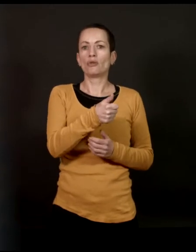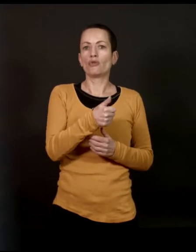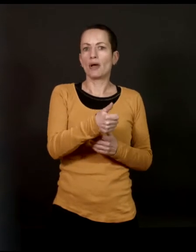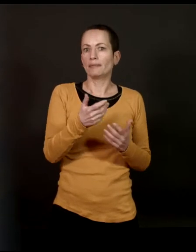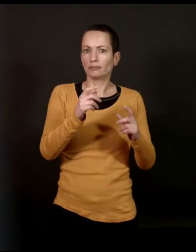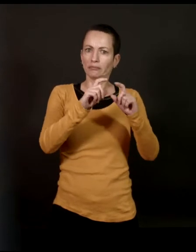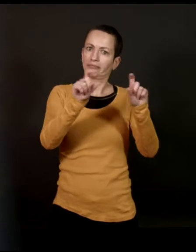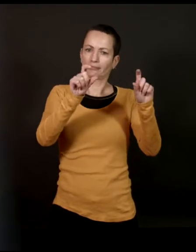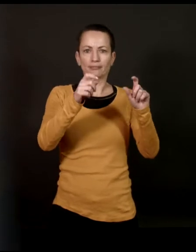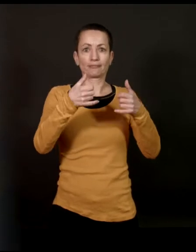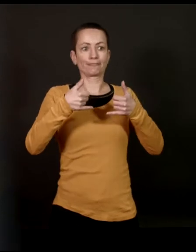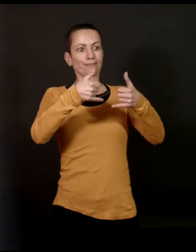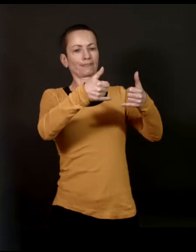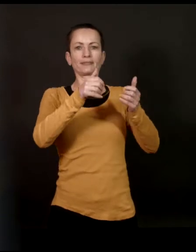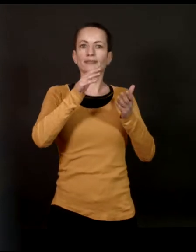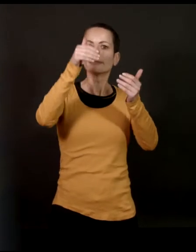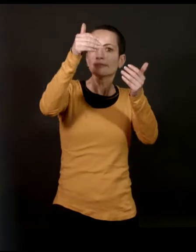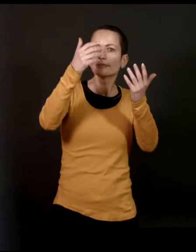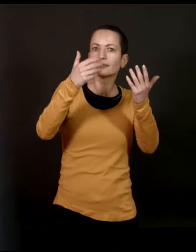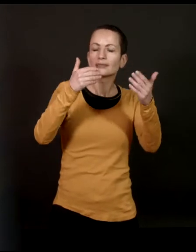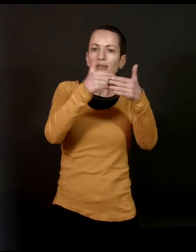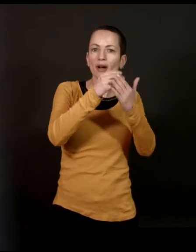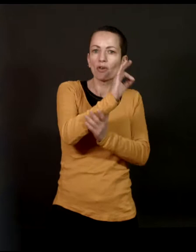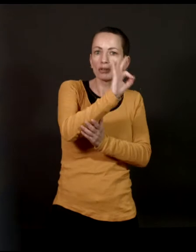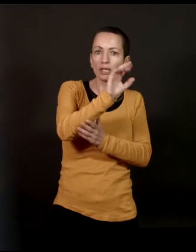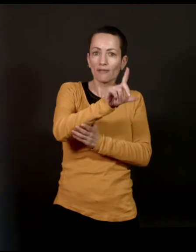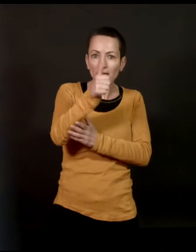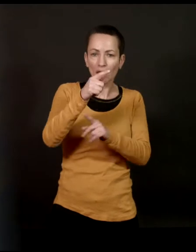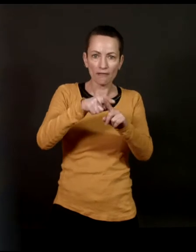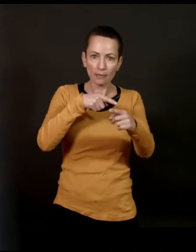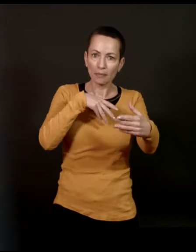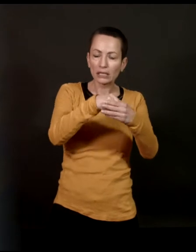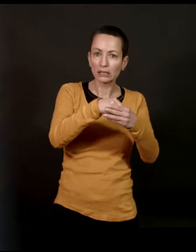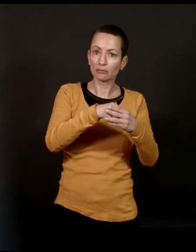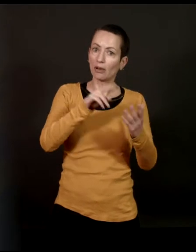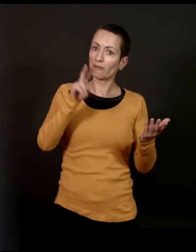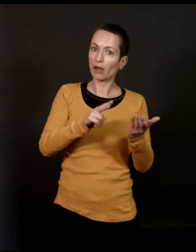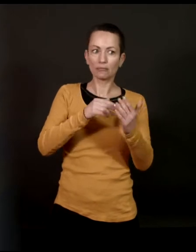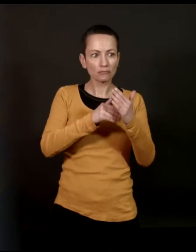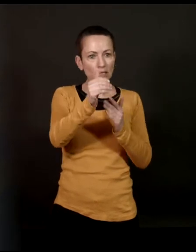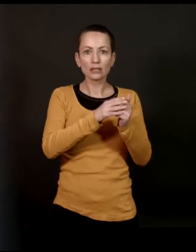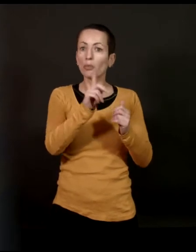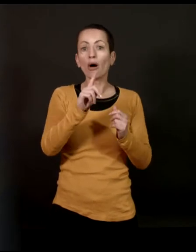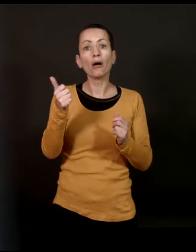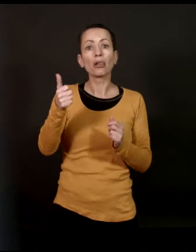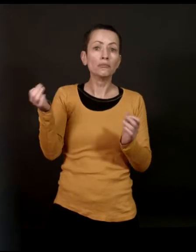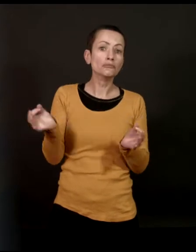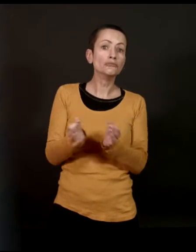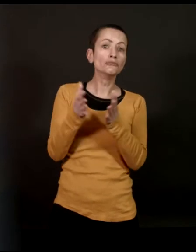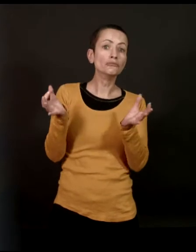Et donc, il a été sacré jeune espoir du cinéma. Il a fait 21 films. Il a réellement une carrière d'acteur. Donc, ce n pas du tout un type qui a fait un film de temps en